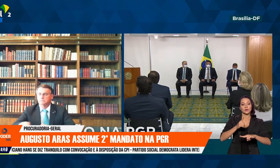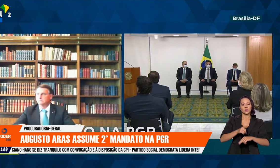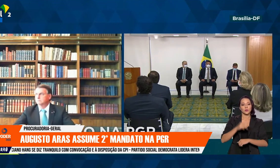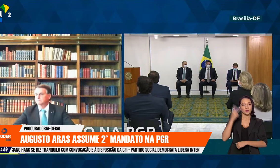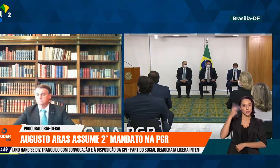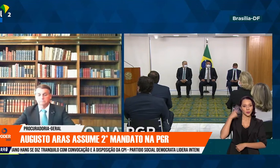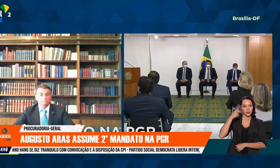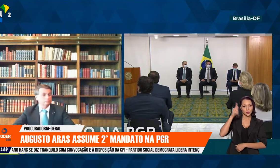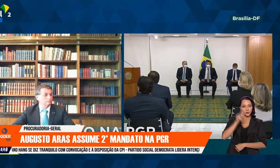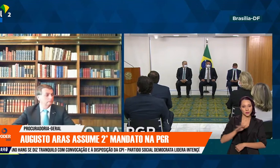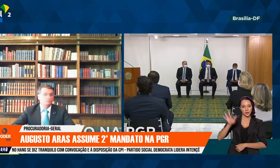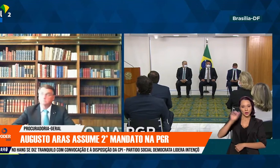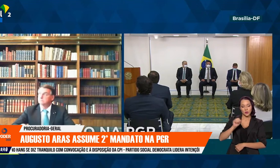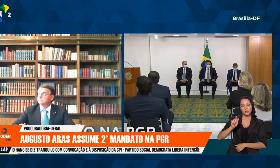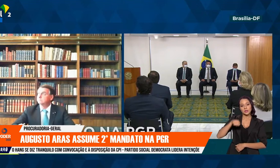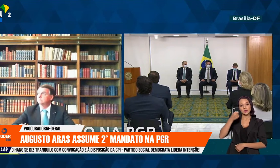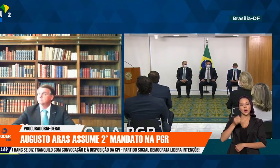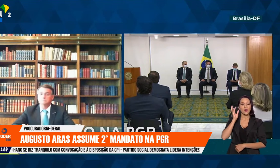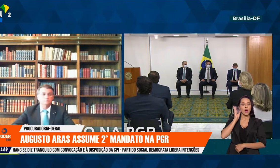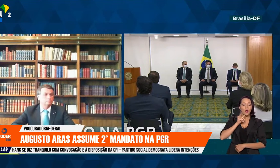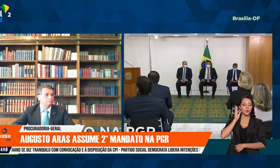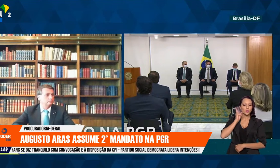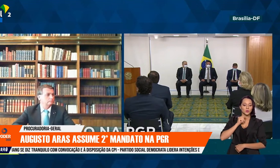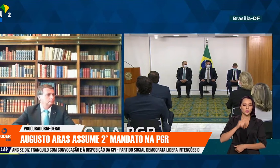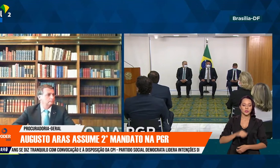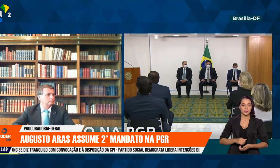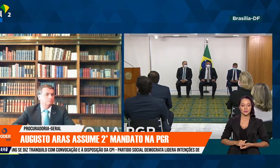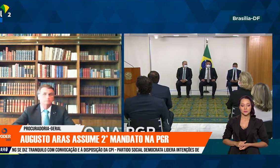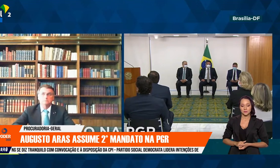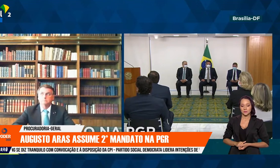Procurador-Geral da República, Augusto Aras.